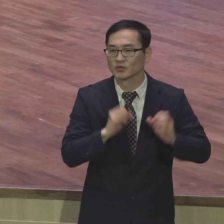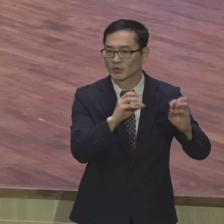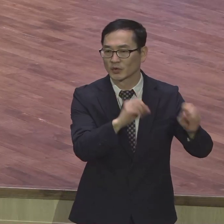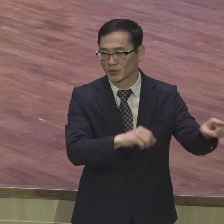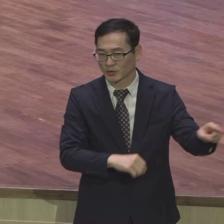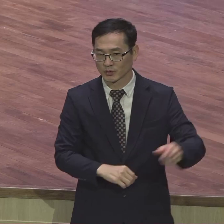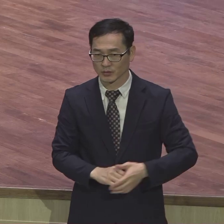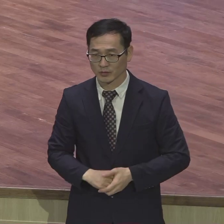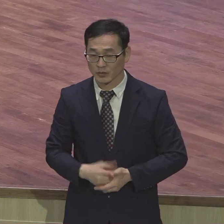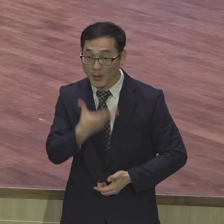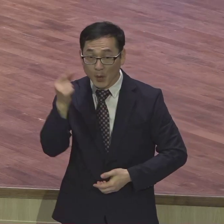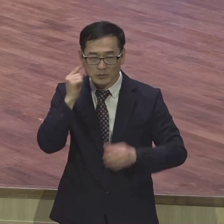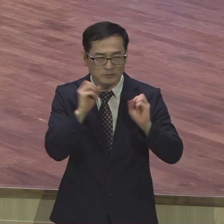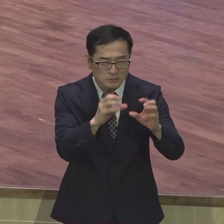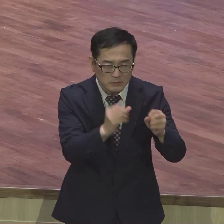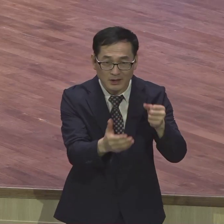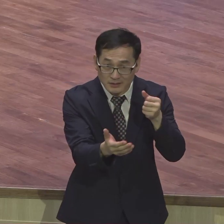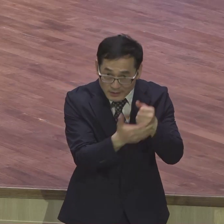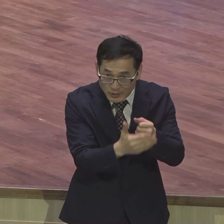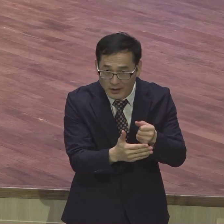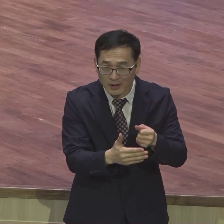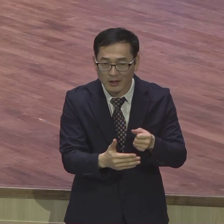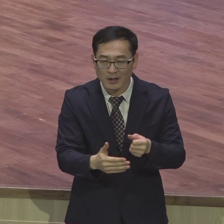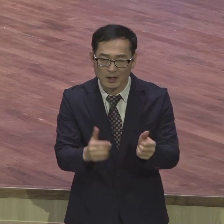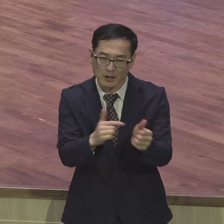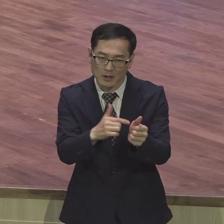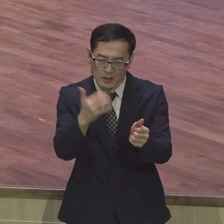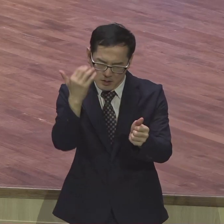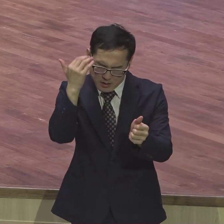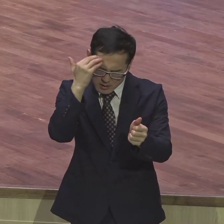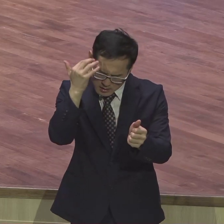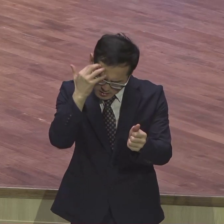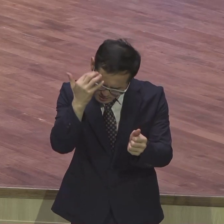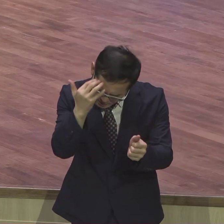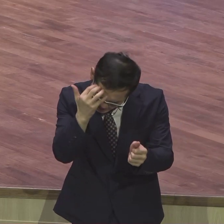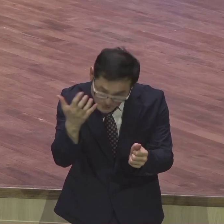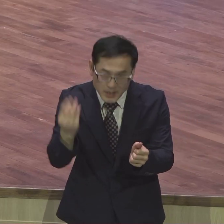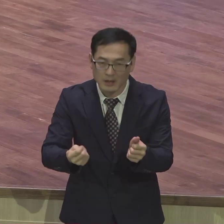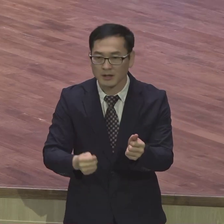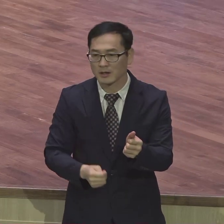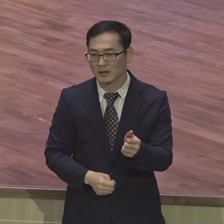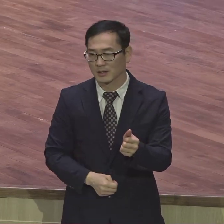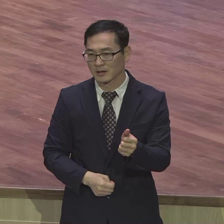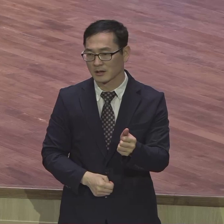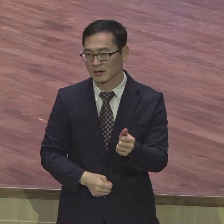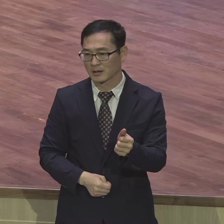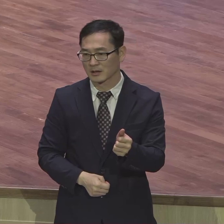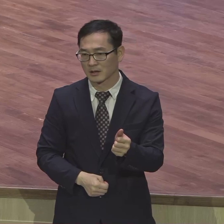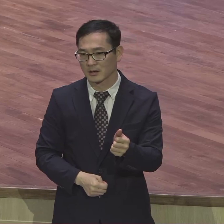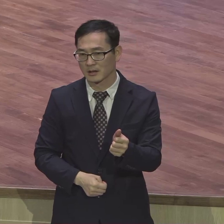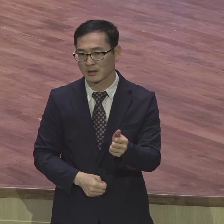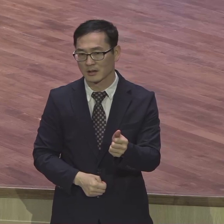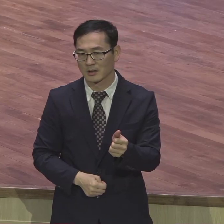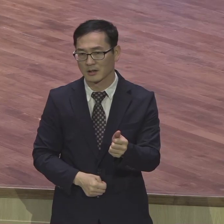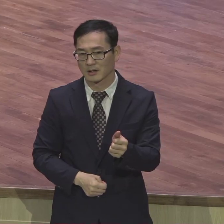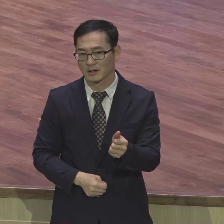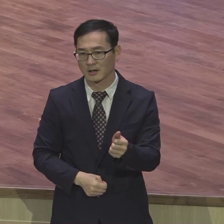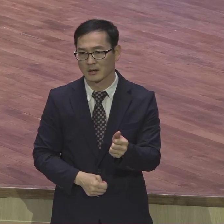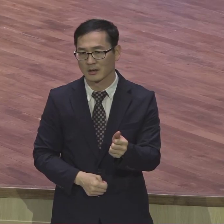때문에 그야말로 얼마나 얼마나 많은 고난을 당했는지 바다의 위험 동족의 위험 이방의